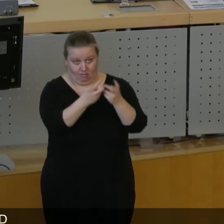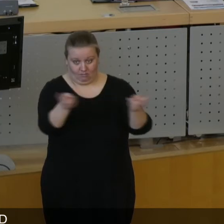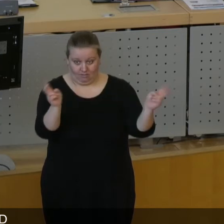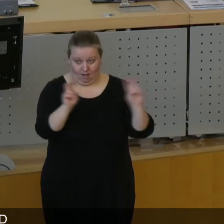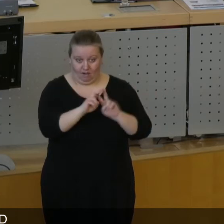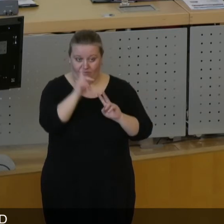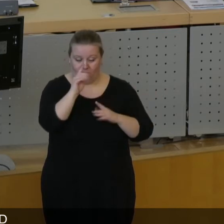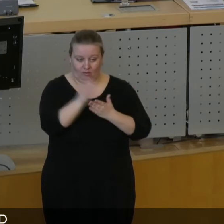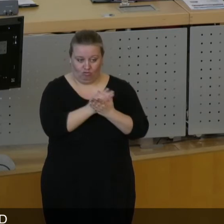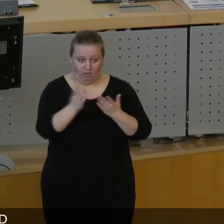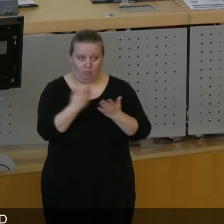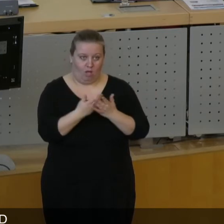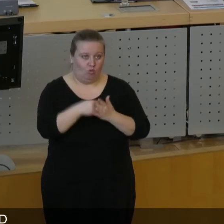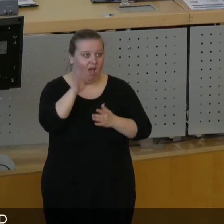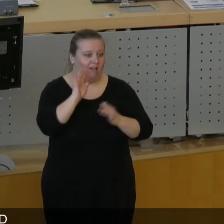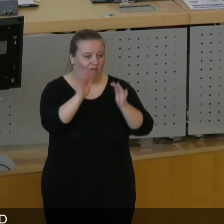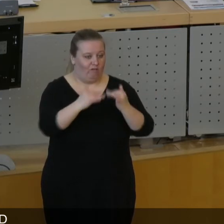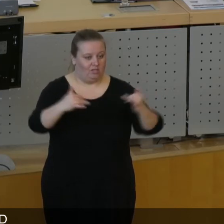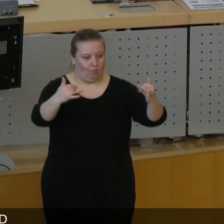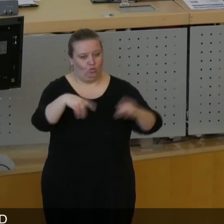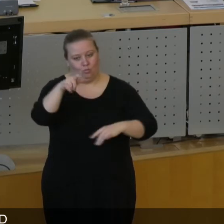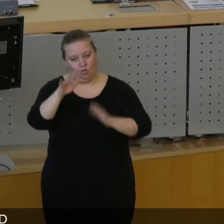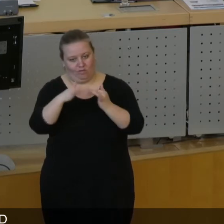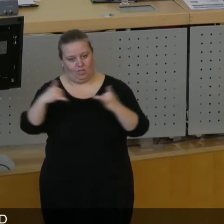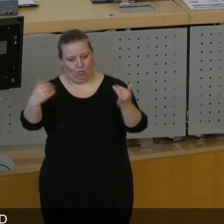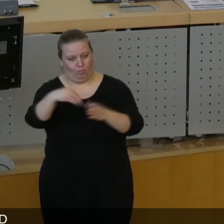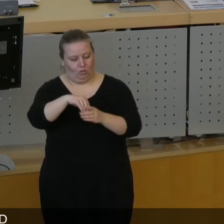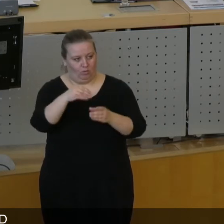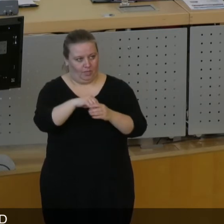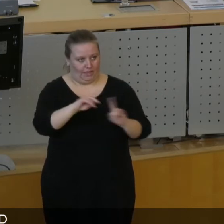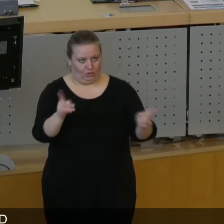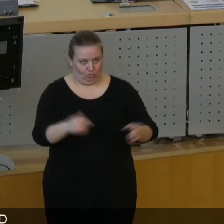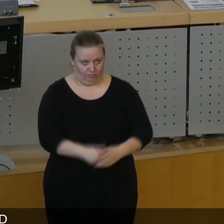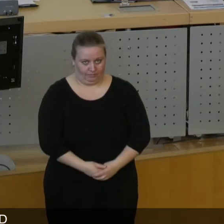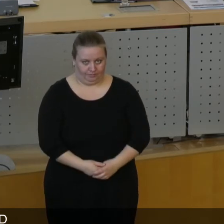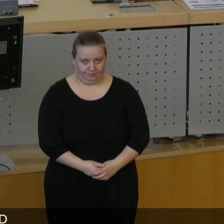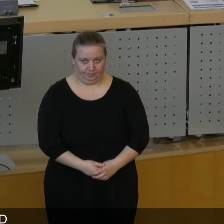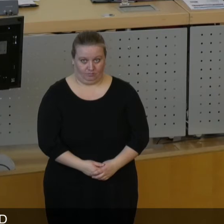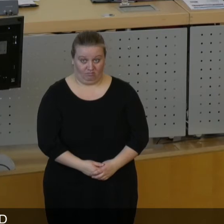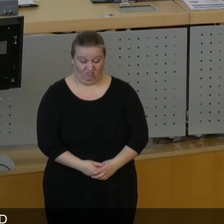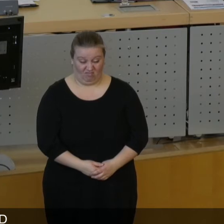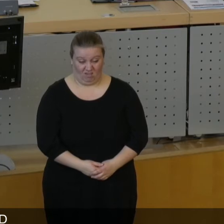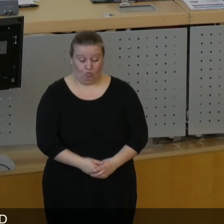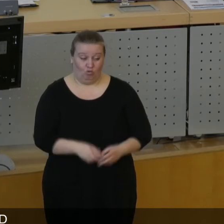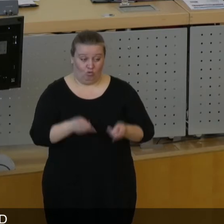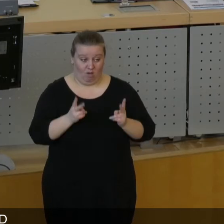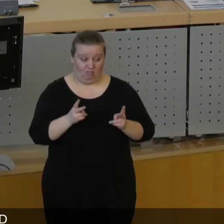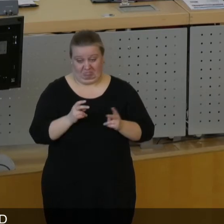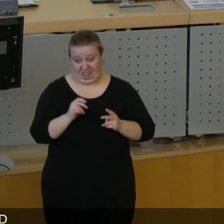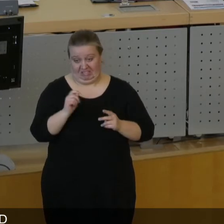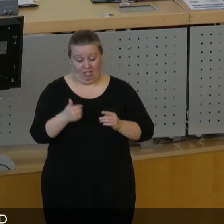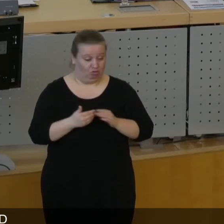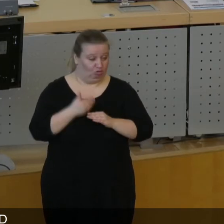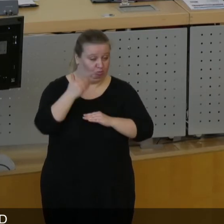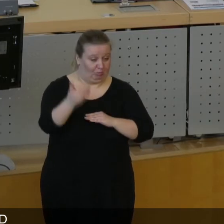wenn wir darüber entscheiden, ob Einwohnerversammlungen oder Bürgerversammlungen stattfinden. Wenn wir ehrlich sind, passiert das normalerweise oft viel zu